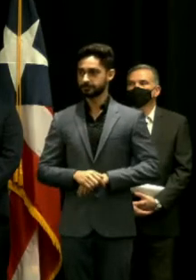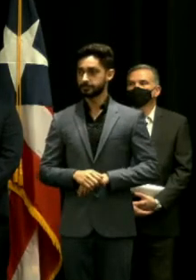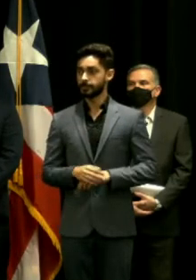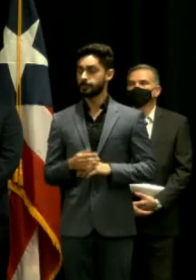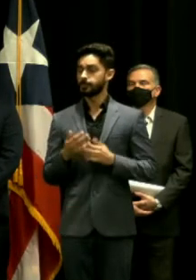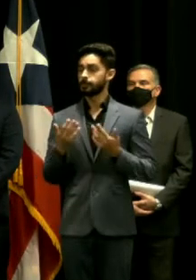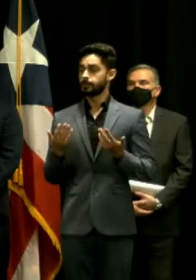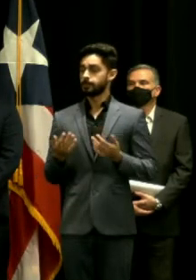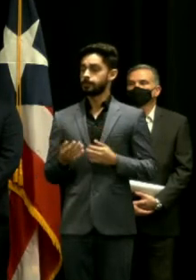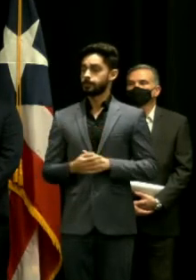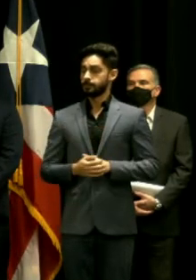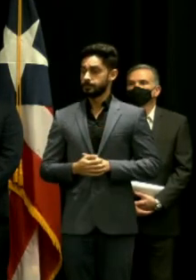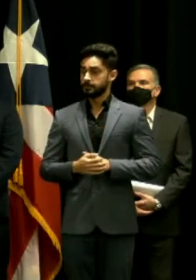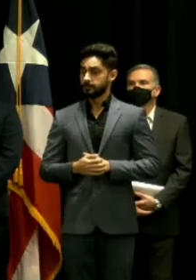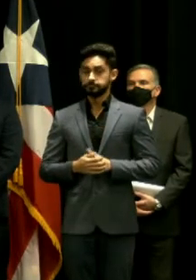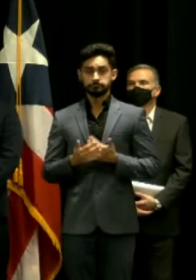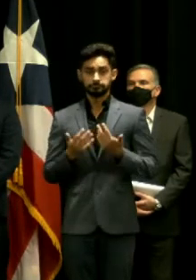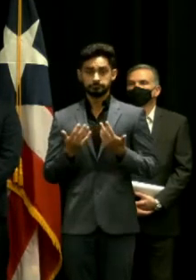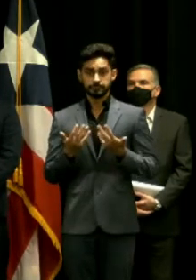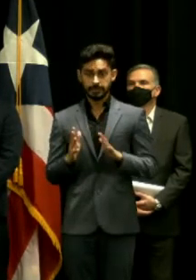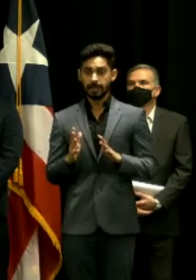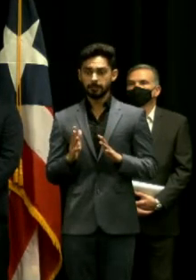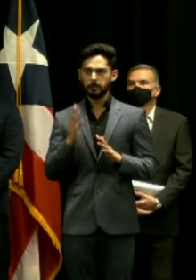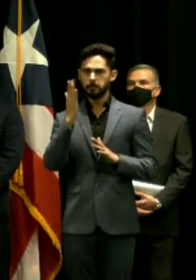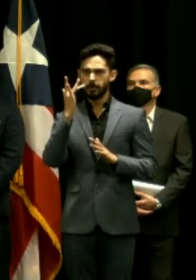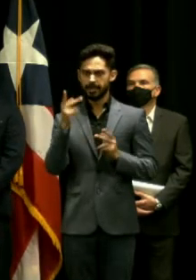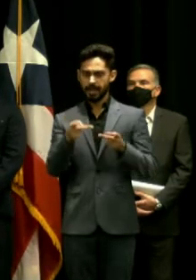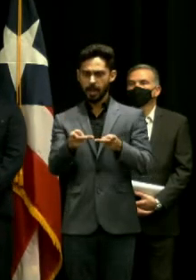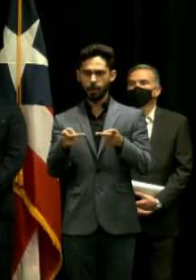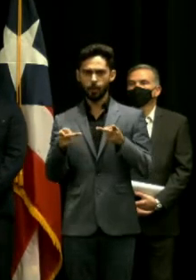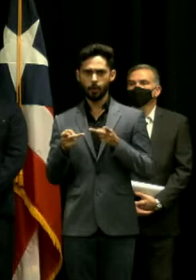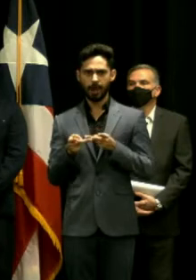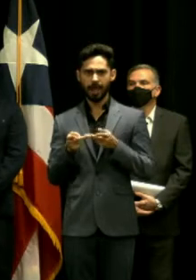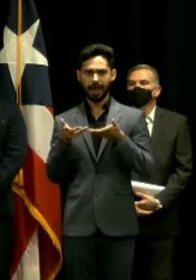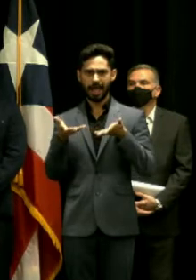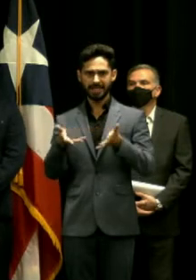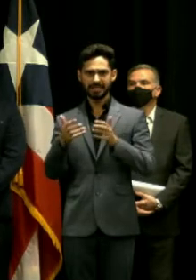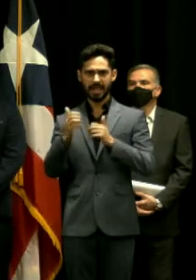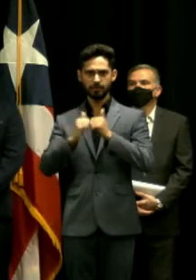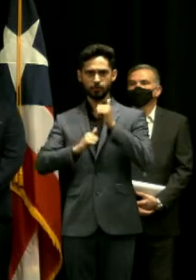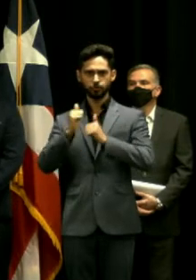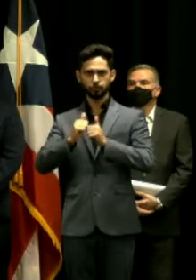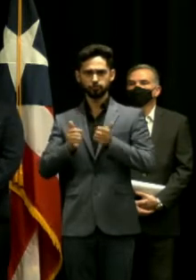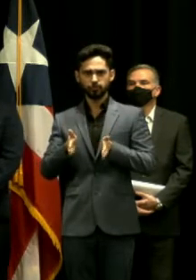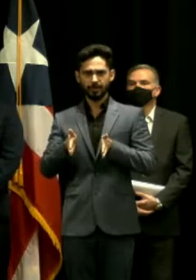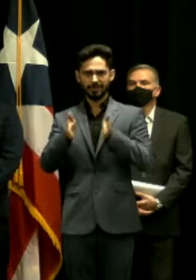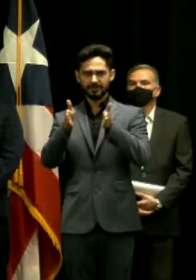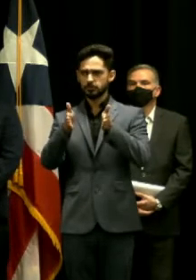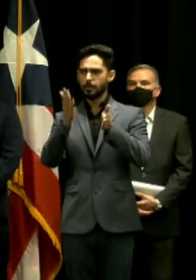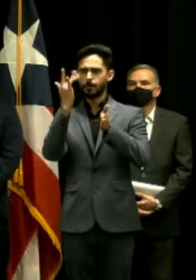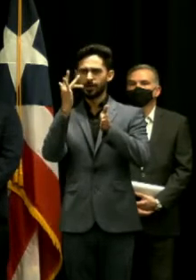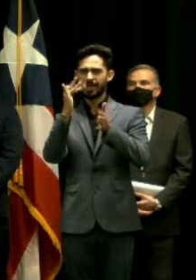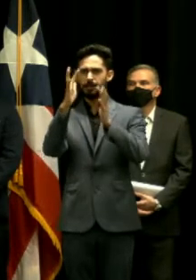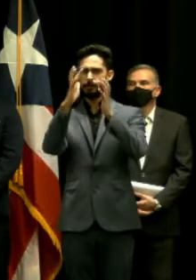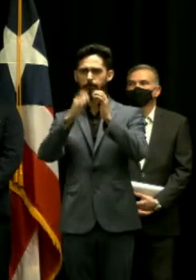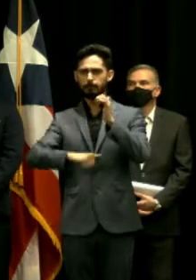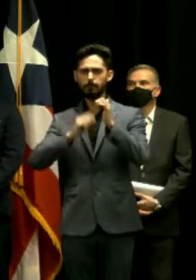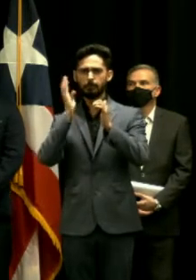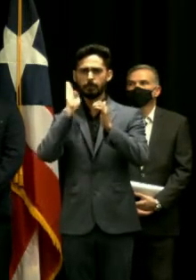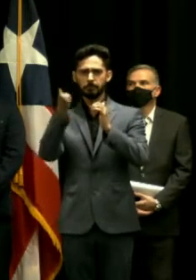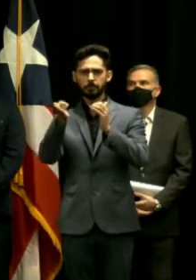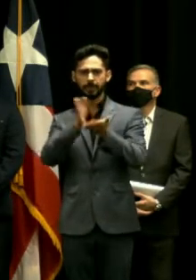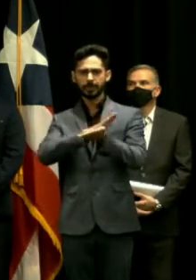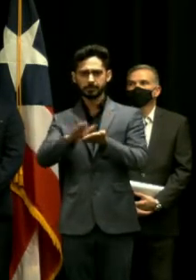facilidad actual explicamos por qué eso se hizo concienzudamente exacto y